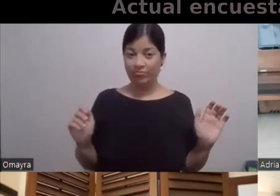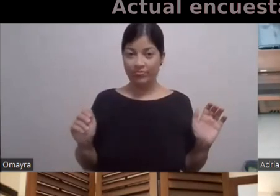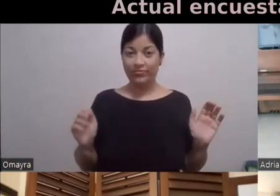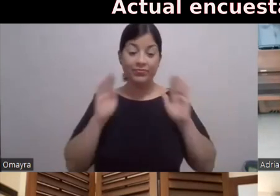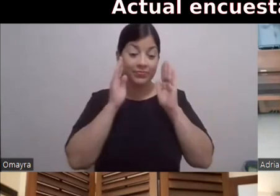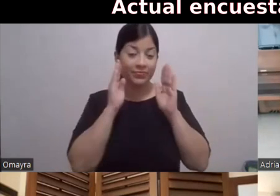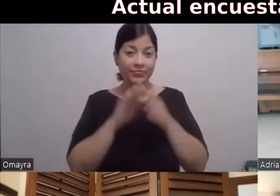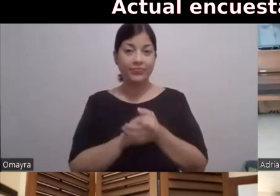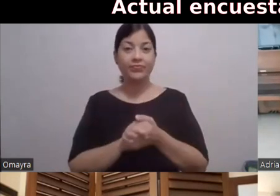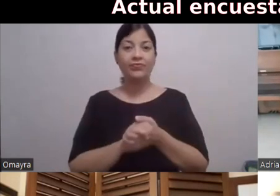Del término gato?